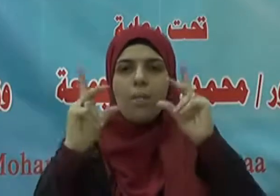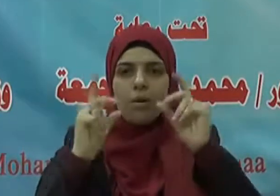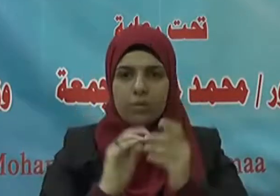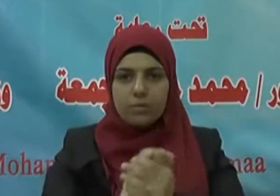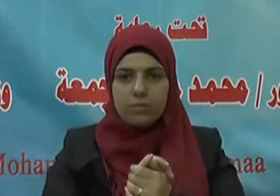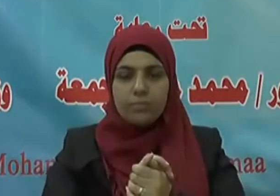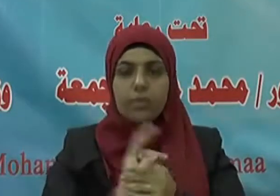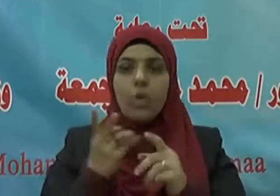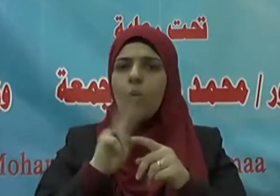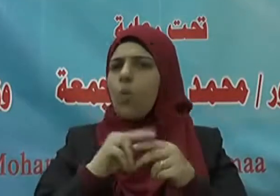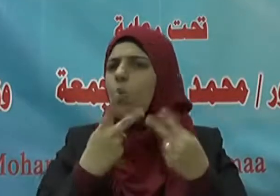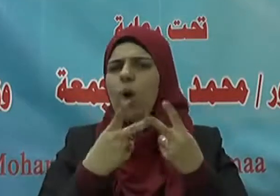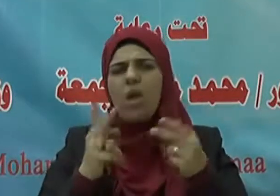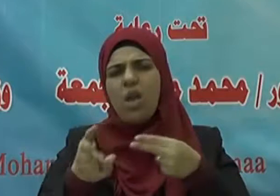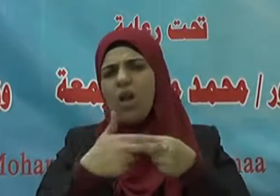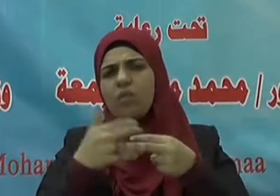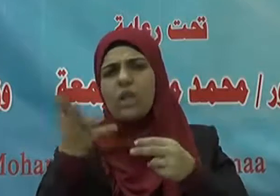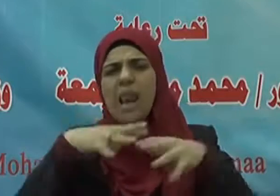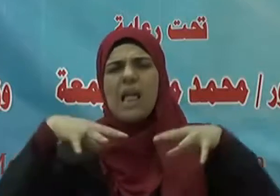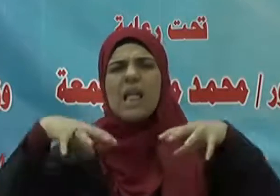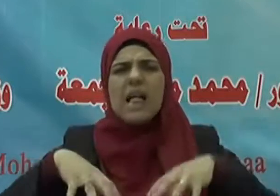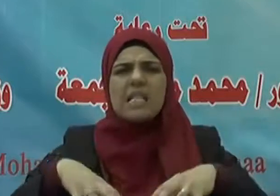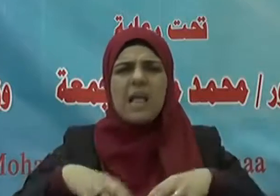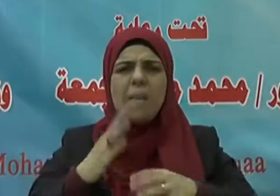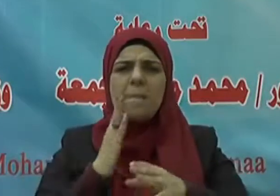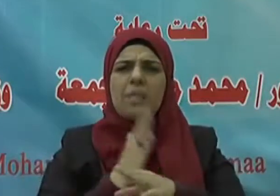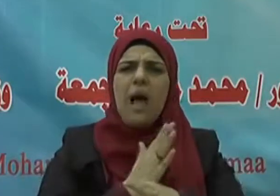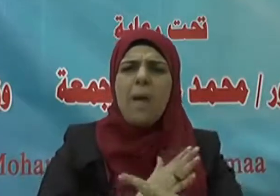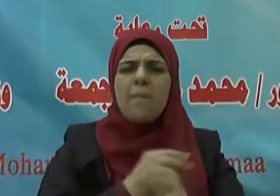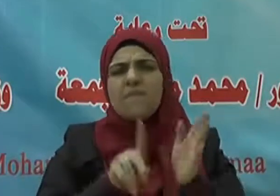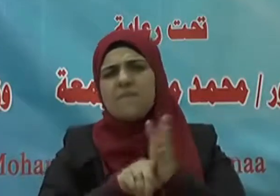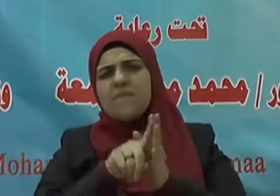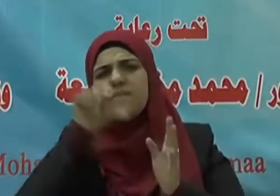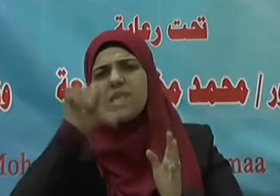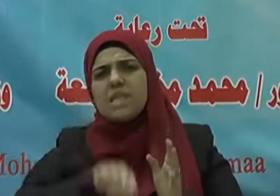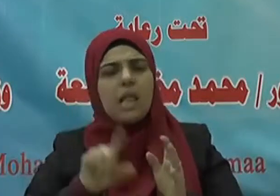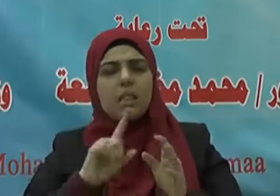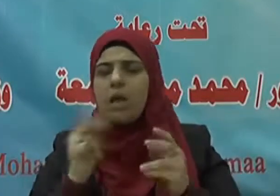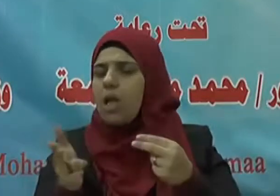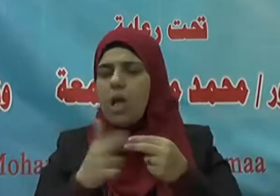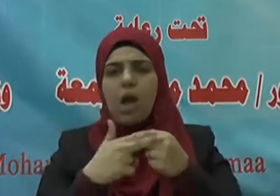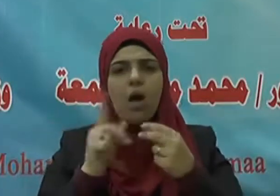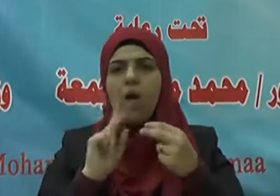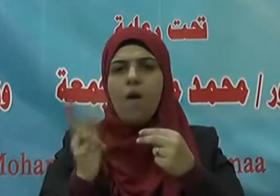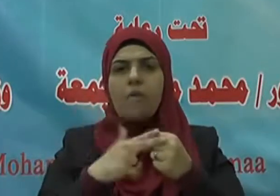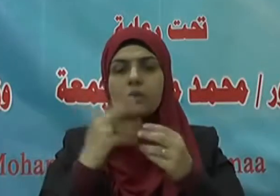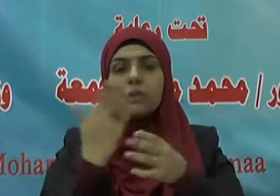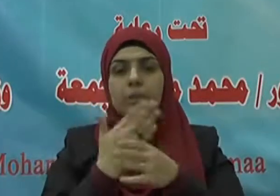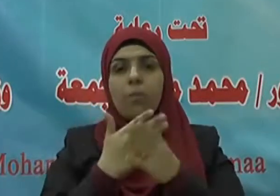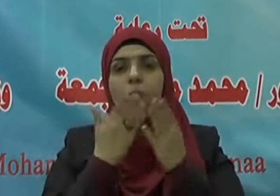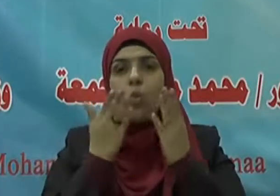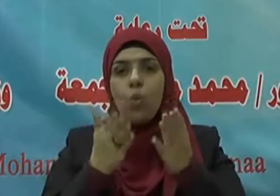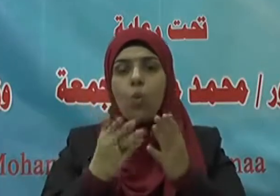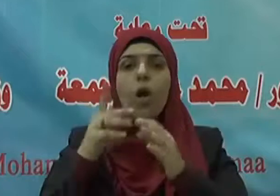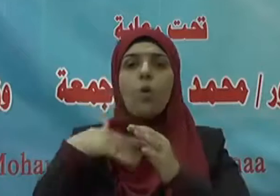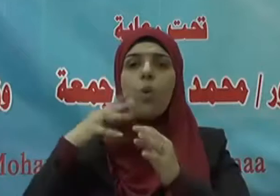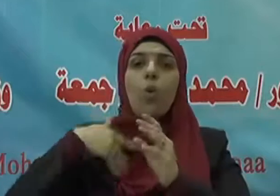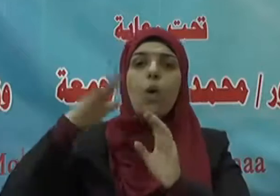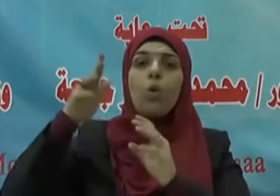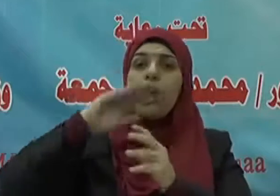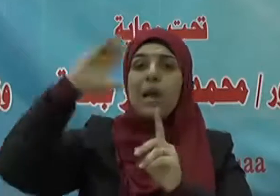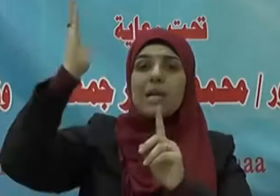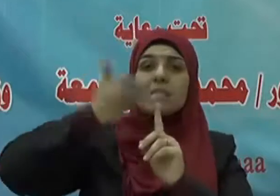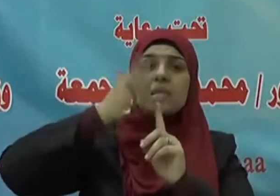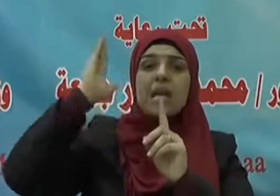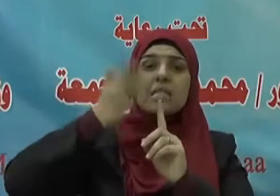وينهى عن الكسل والخمول والإفساد وهذا ما جاءت به